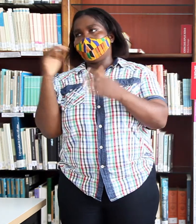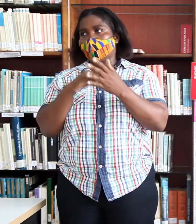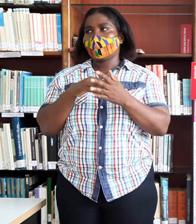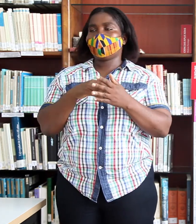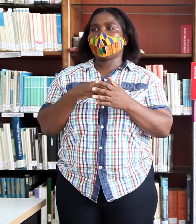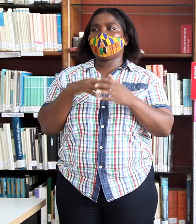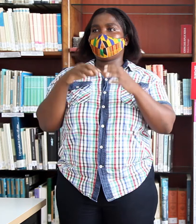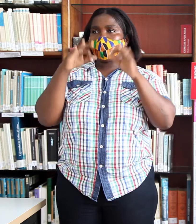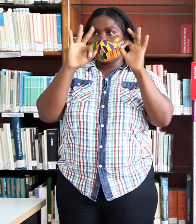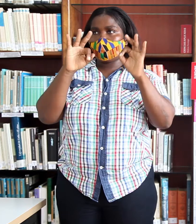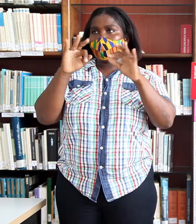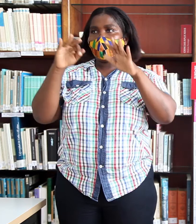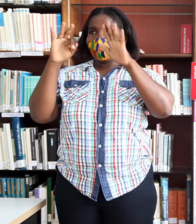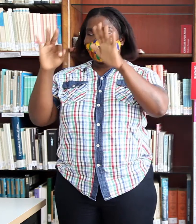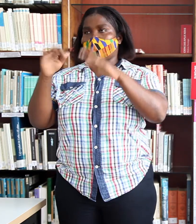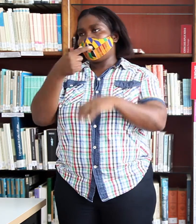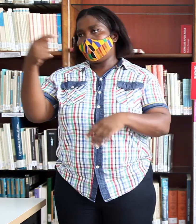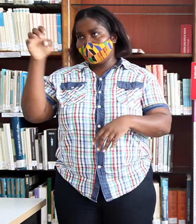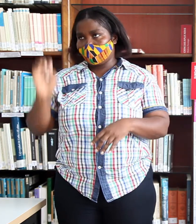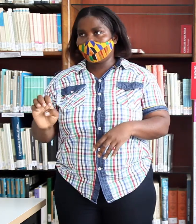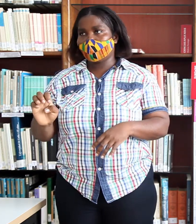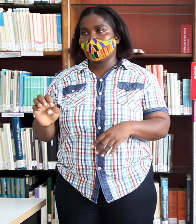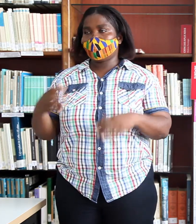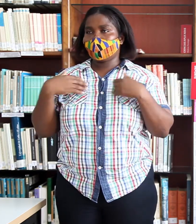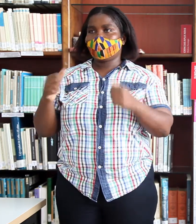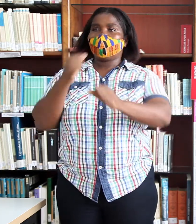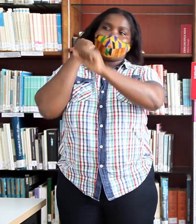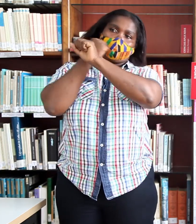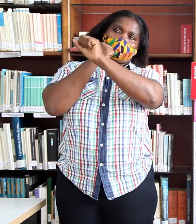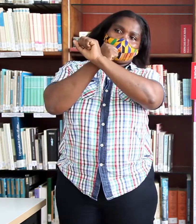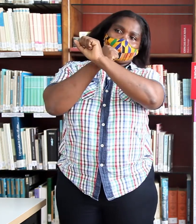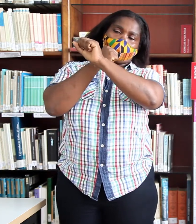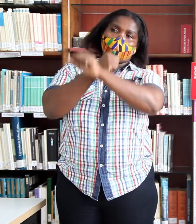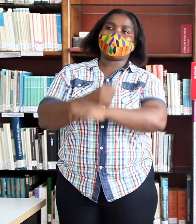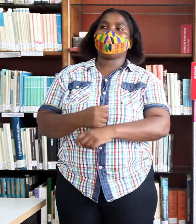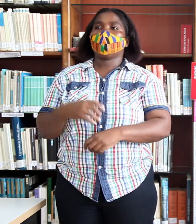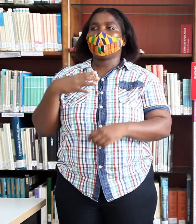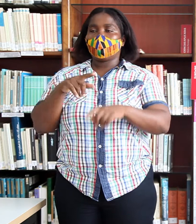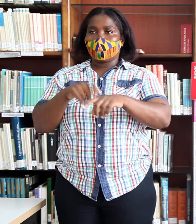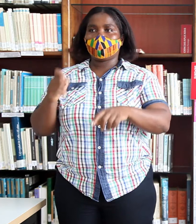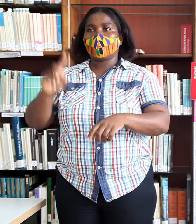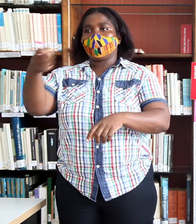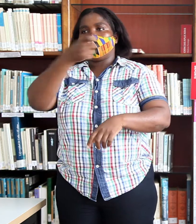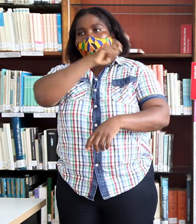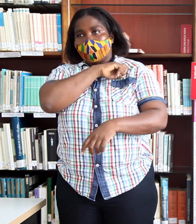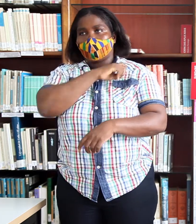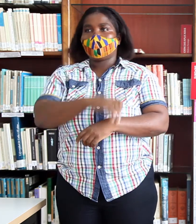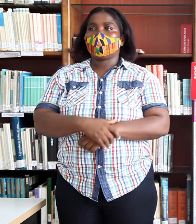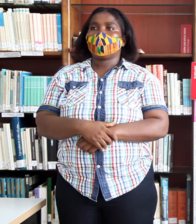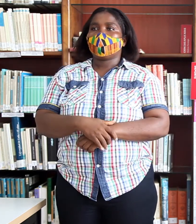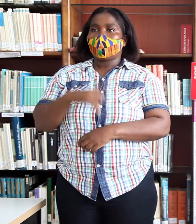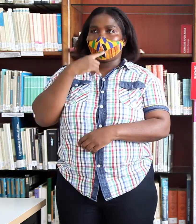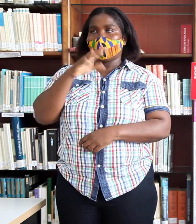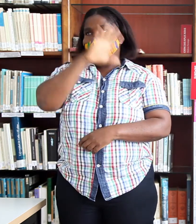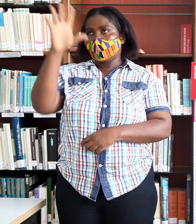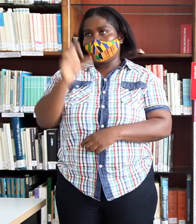Guinea Ecuatorial estuvo colonizada por España. El territorio